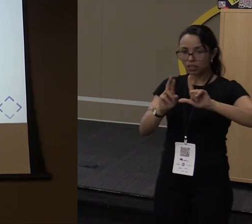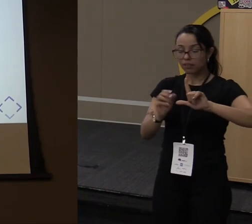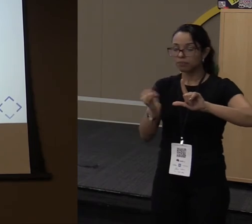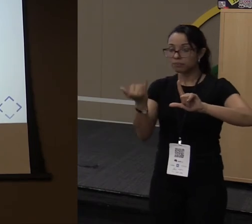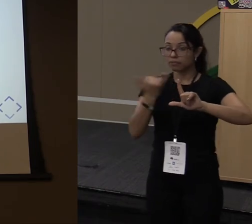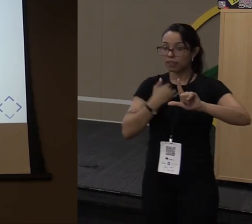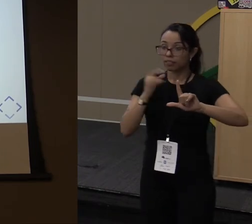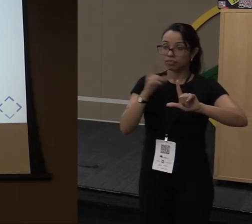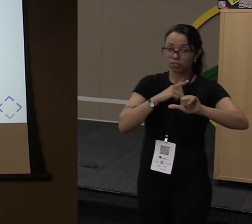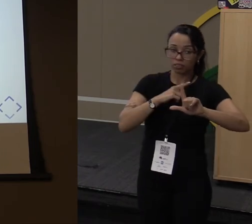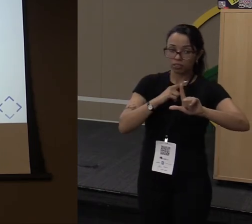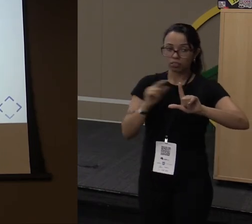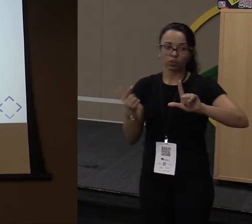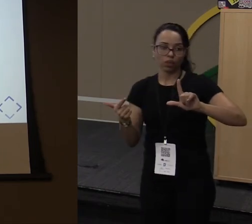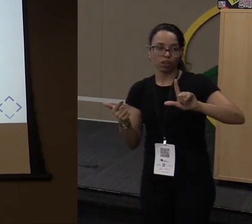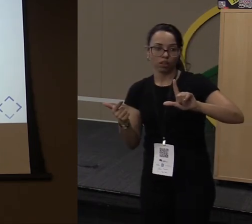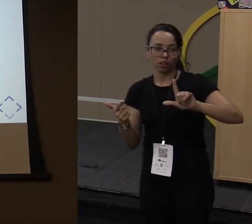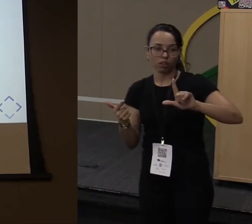ou não.